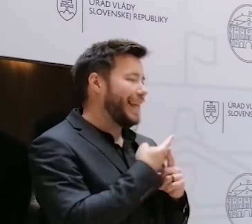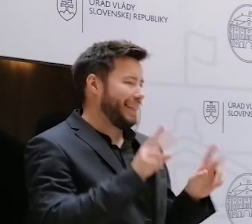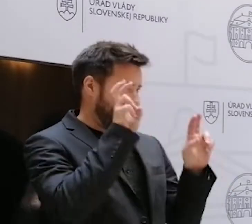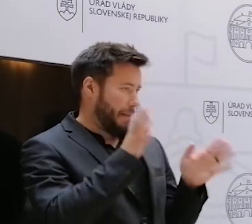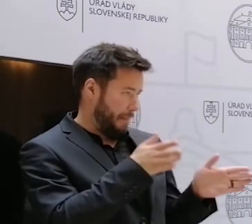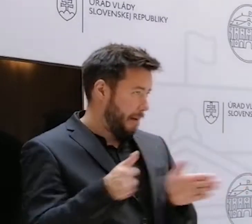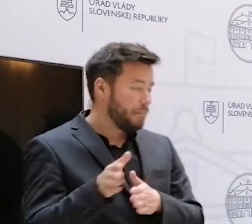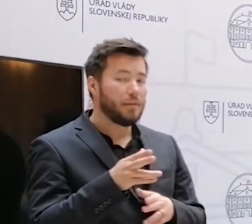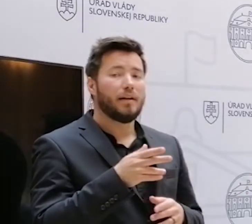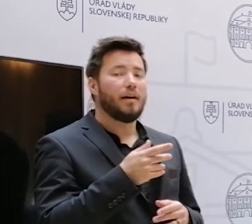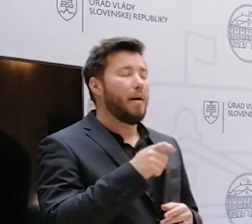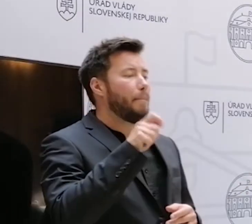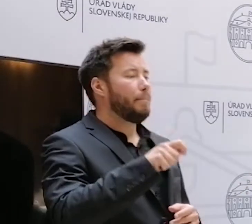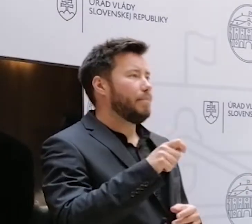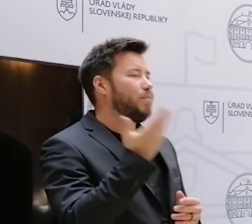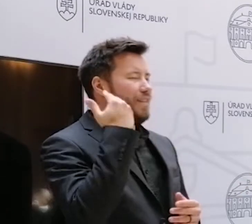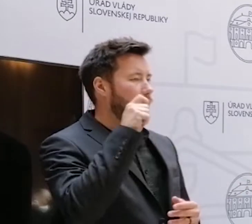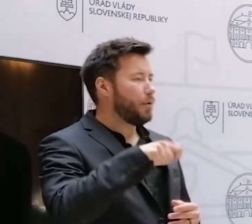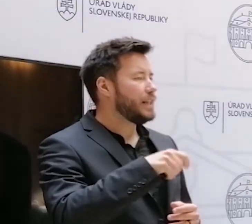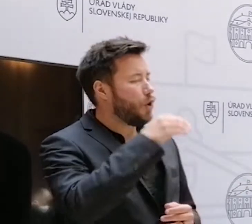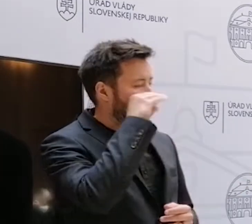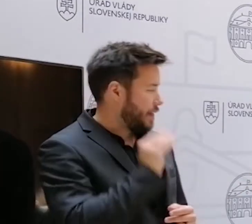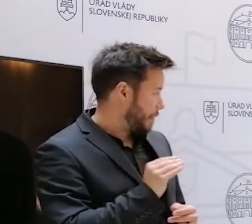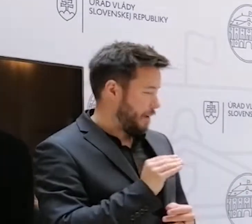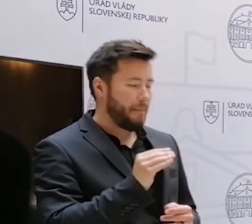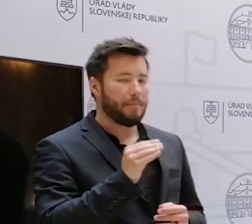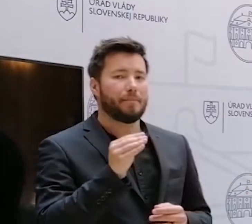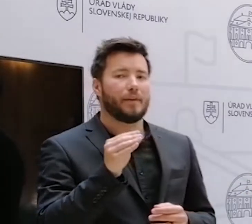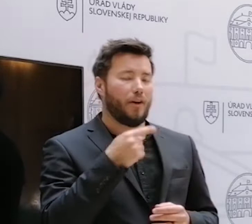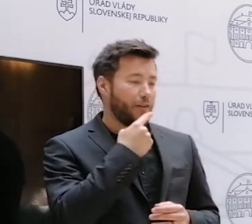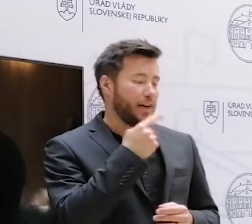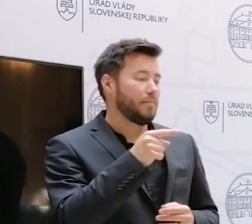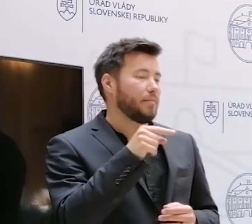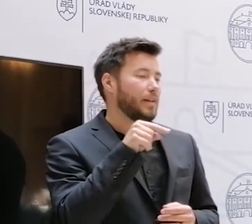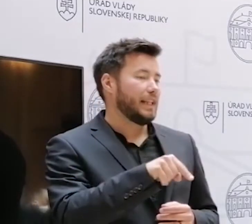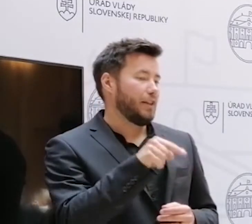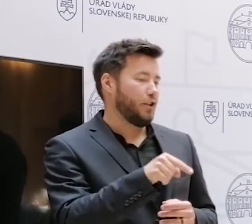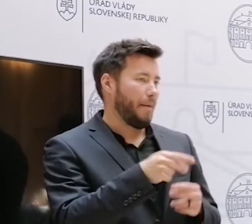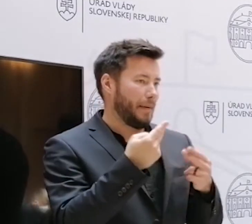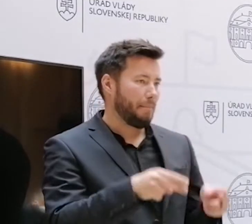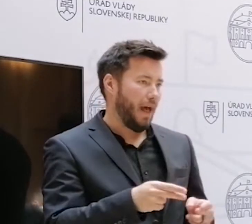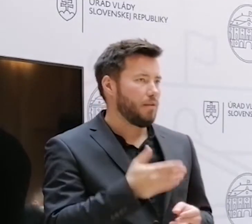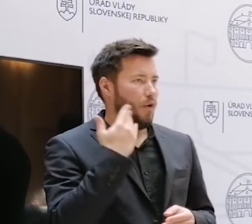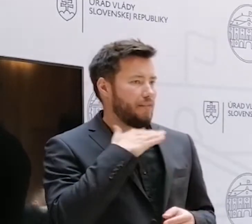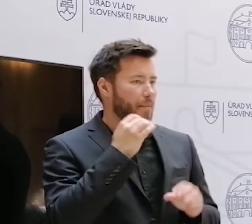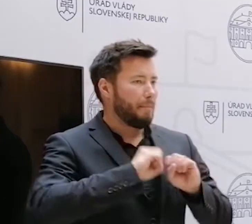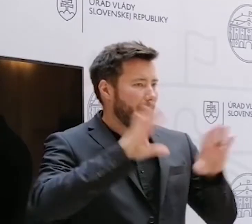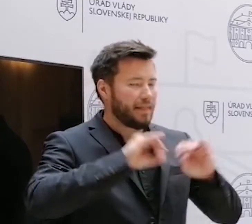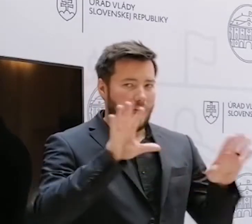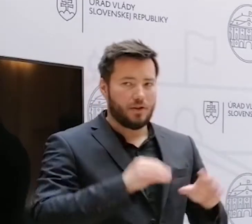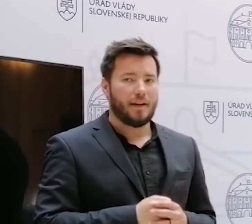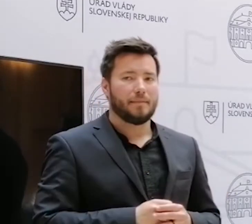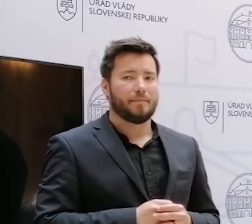poukázal ešte na jeden fakt, že toto išlo o medializovaný prípad, ale v minulosti sa stávalo, že sa